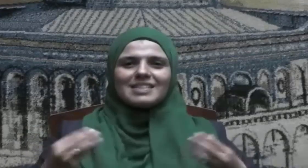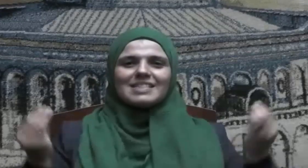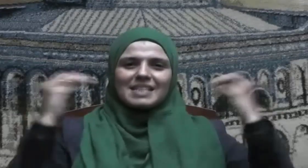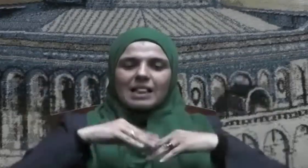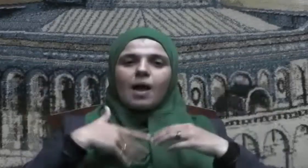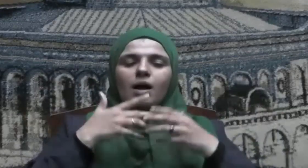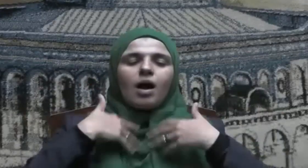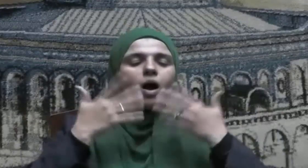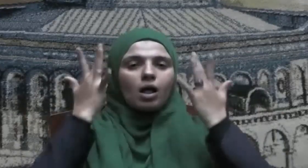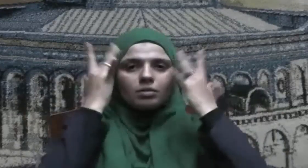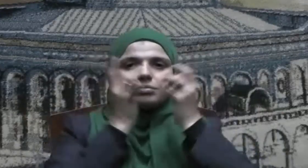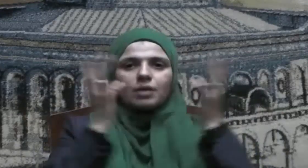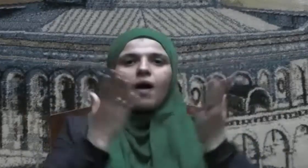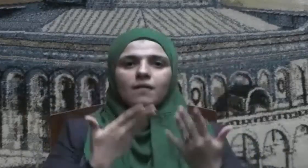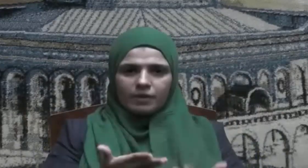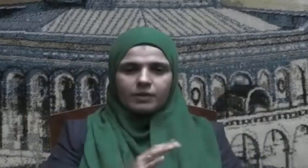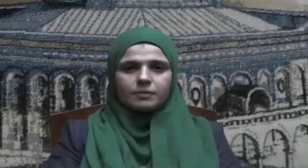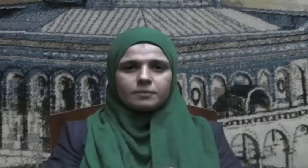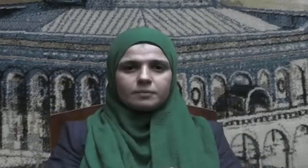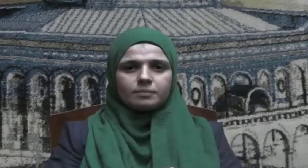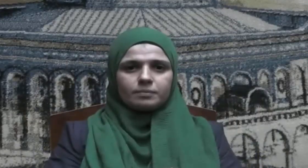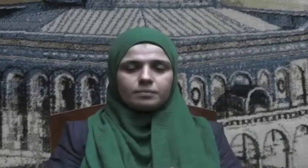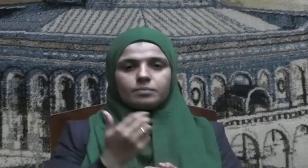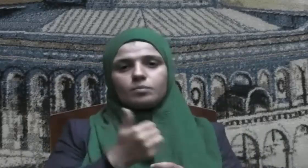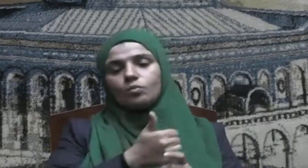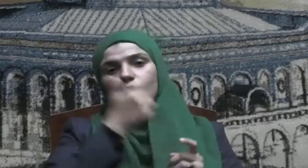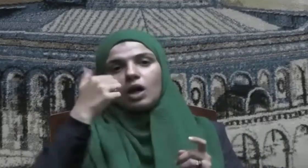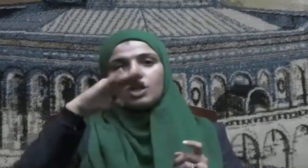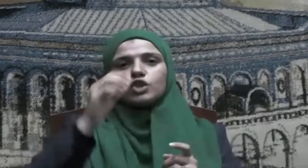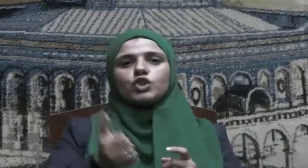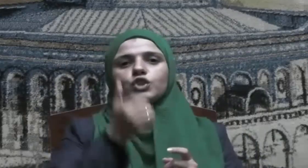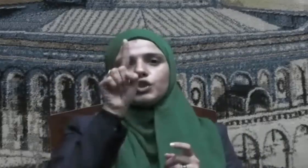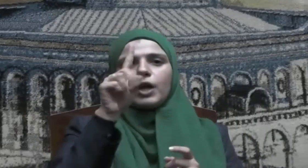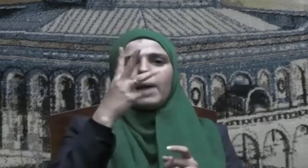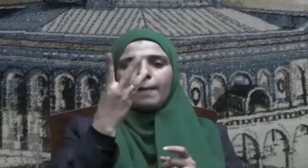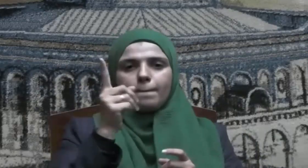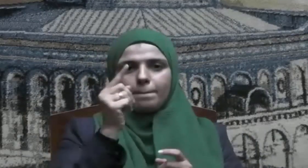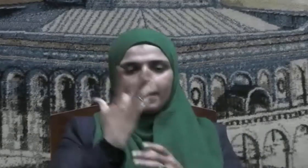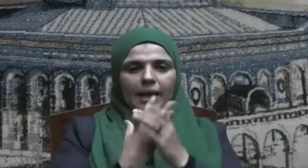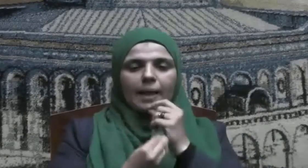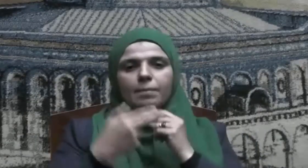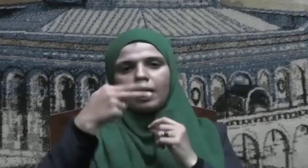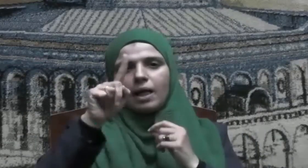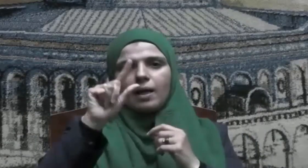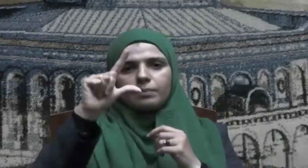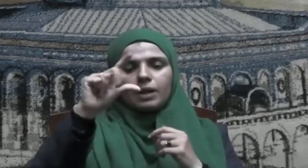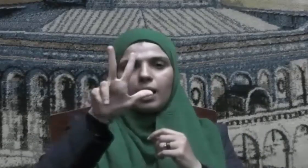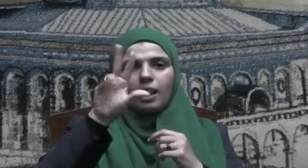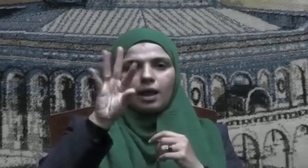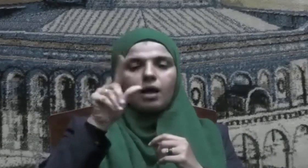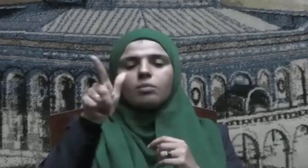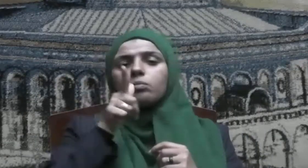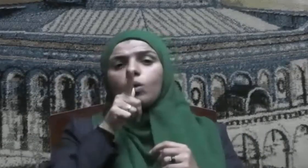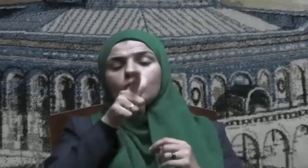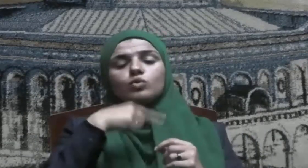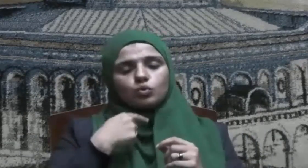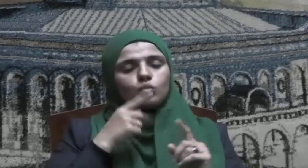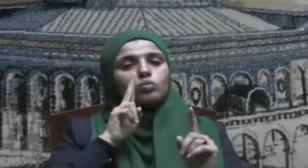مُنْعِيمٌ فَعَنْ جَابِلِ ابْنِ عَبْدِ اللَّهِ رَضِيَ اللَّهُ عَمْهُمَا قَال لقيني رسول الله